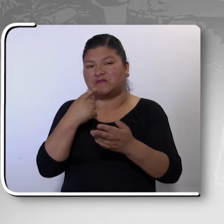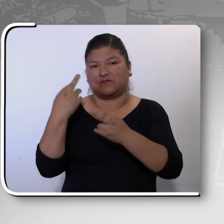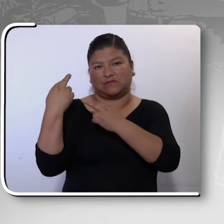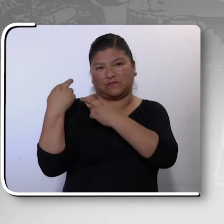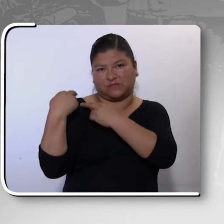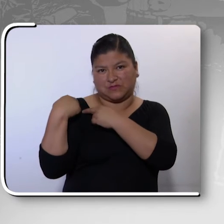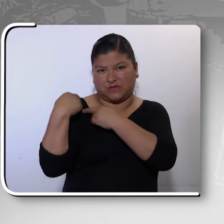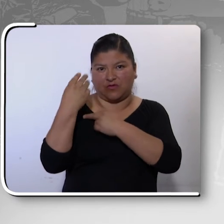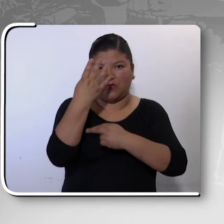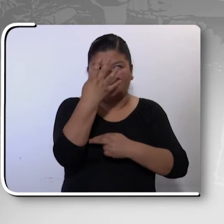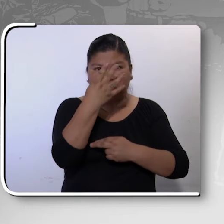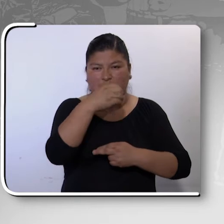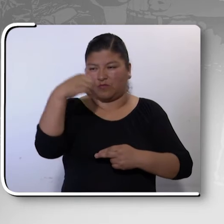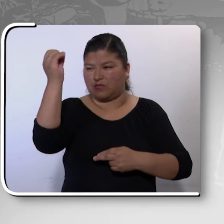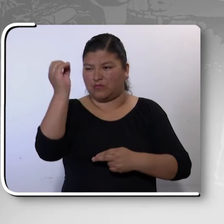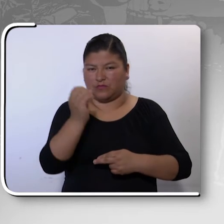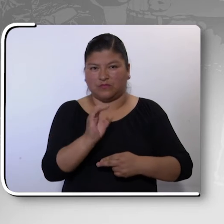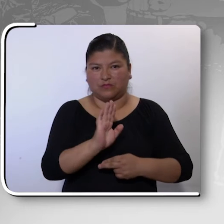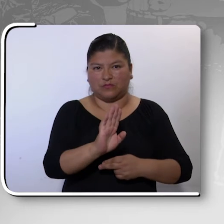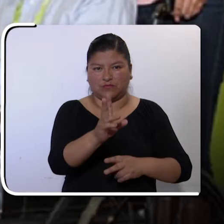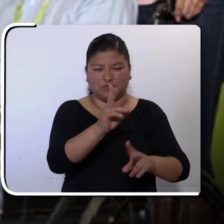% en el sector privado.